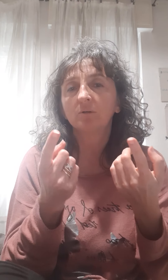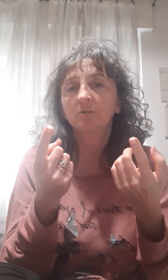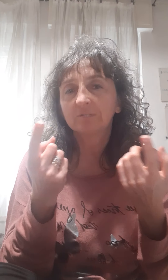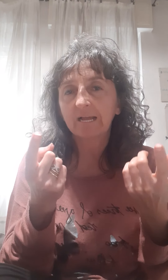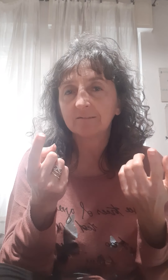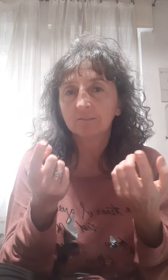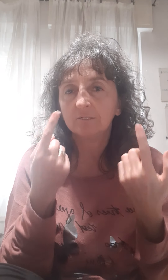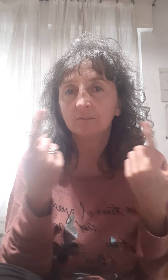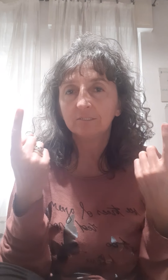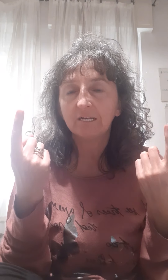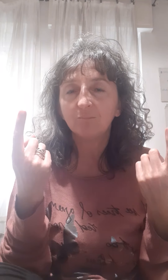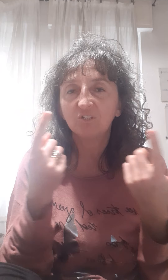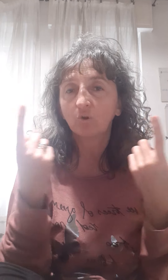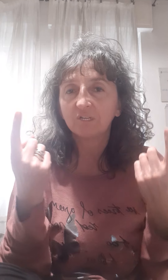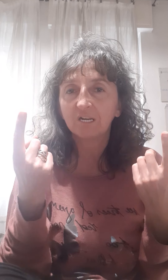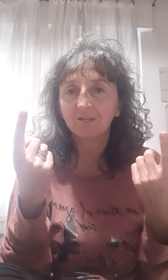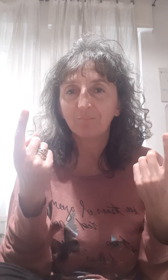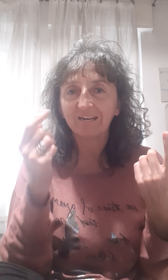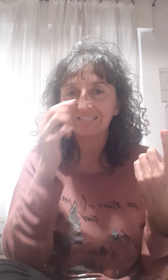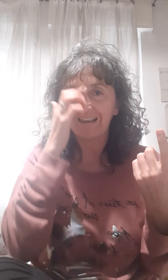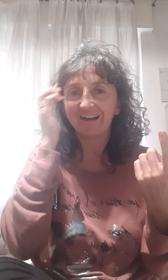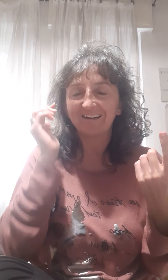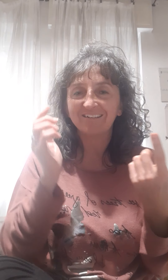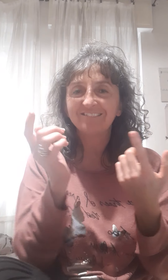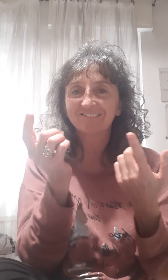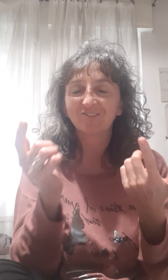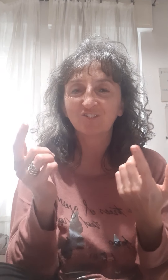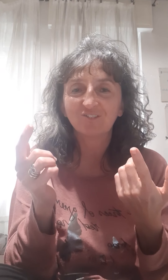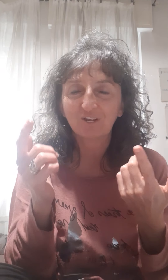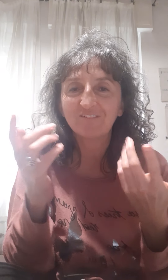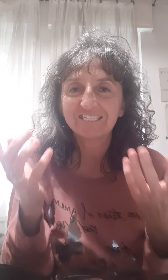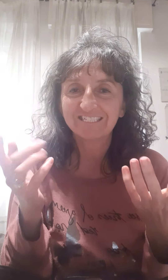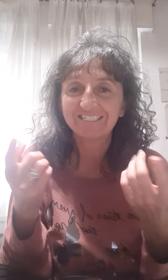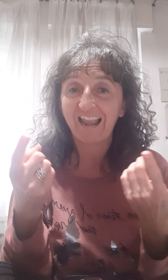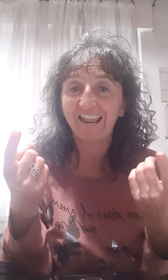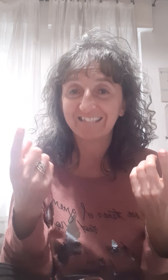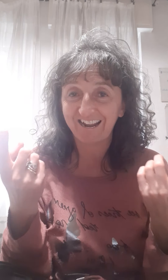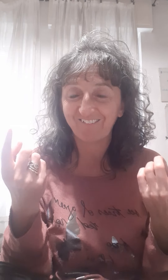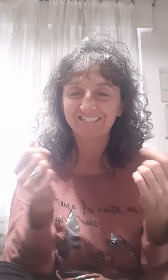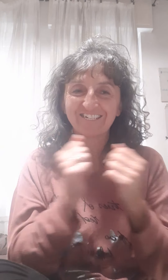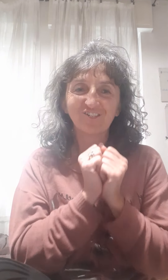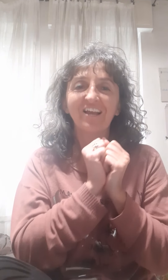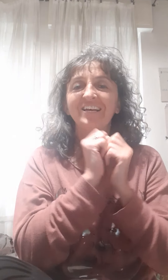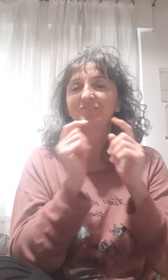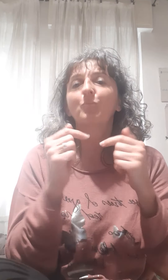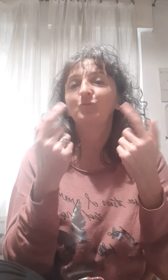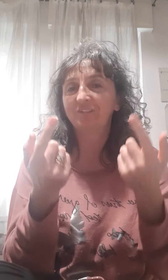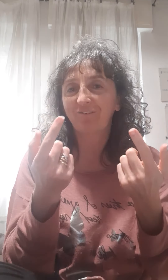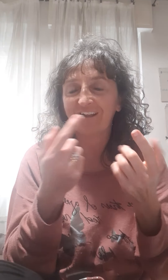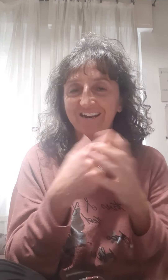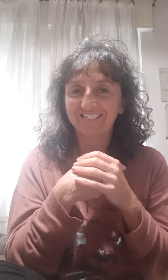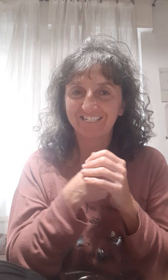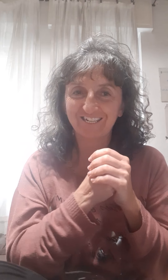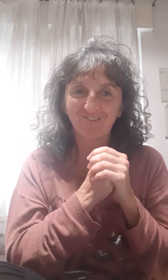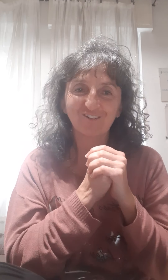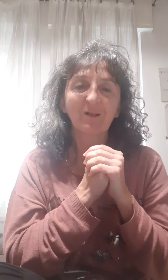ricordate di togliere i stracci, cioè i vestiti dalla lavatrice, se no poi dovete rifare la stessa cosa.